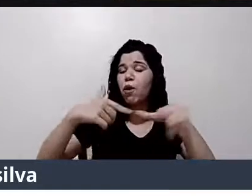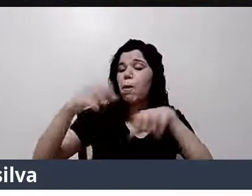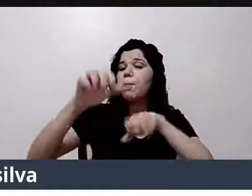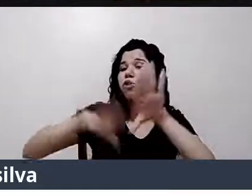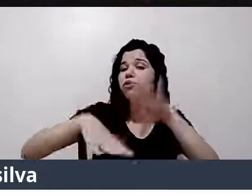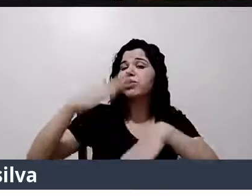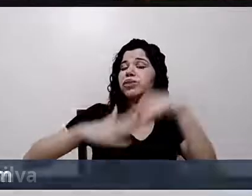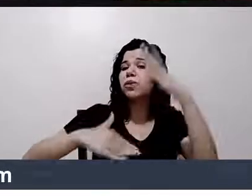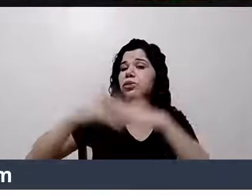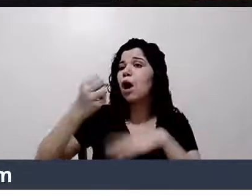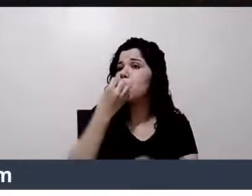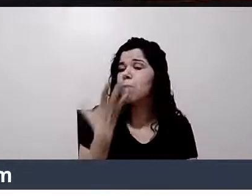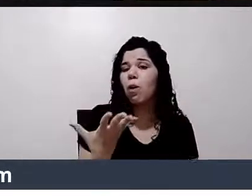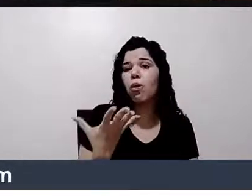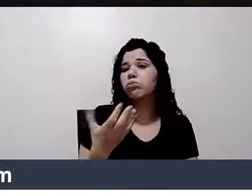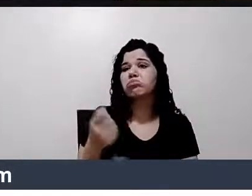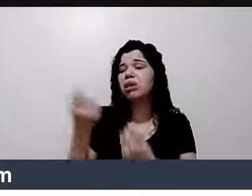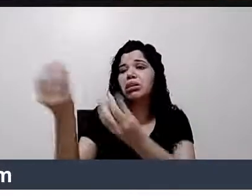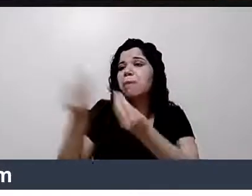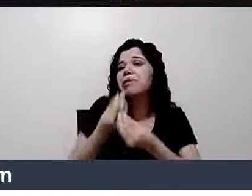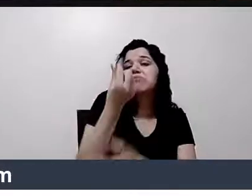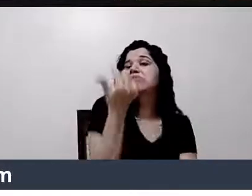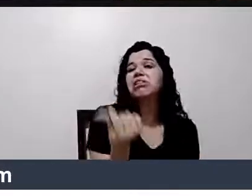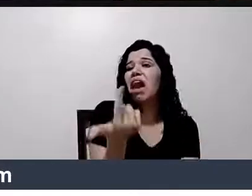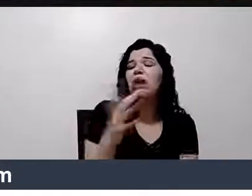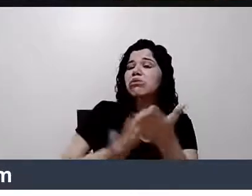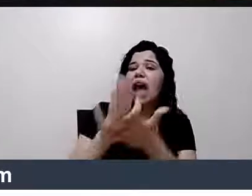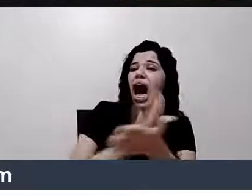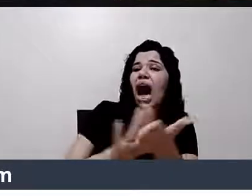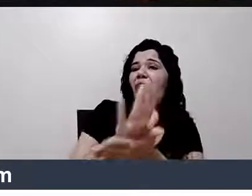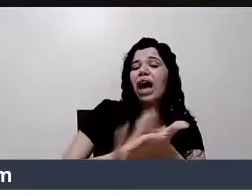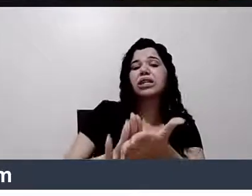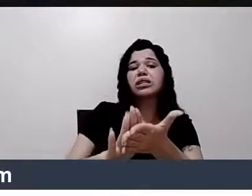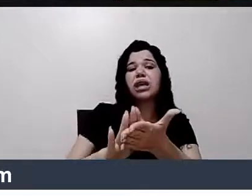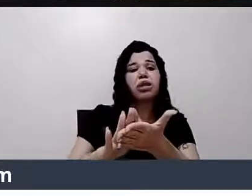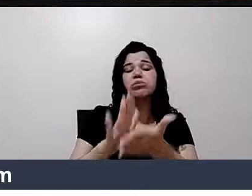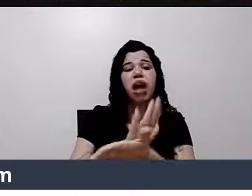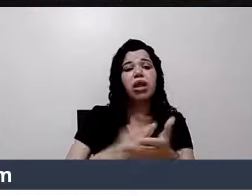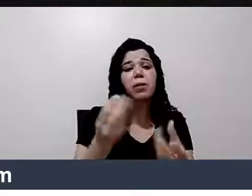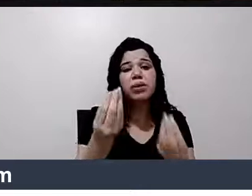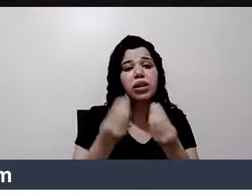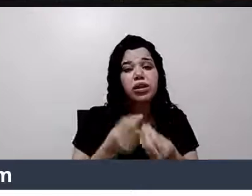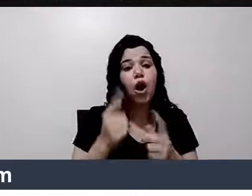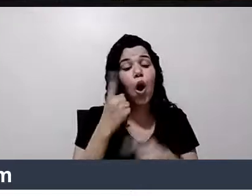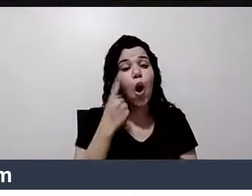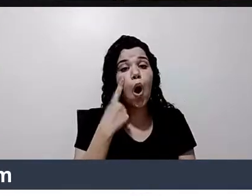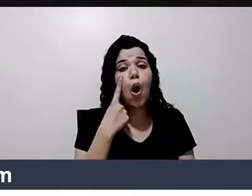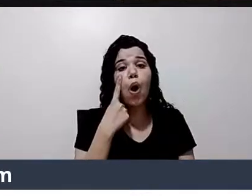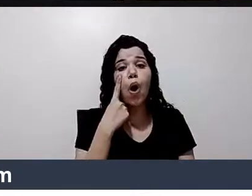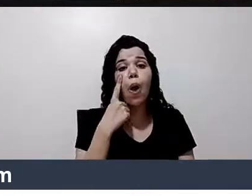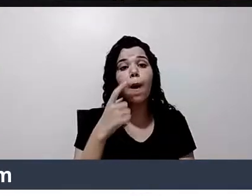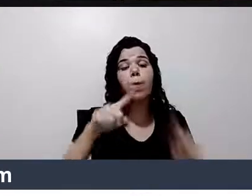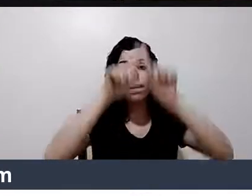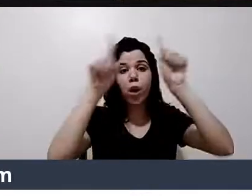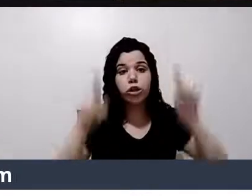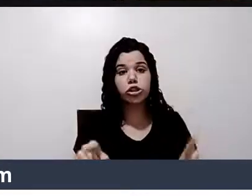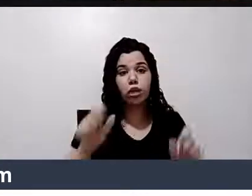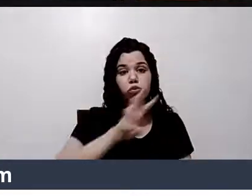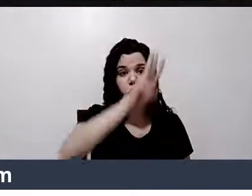Não há nenhum... Nada. Ao contrário. Na primeira página. Na primeira página do projeto. Quem acessa. Eu dou o